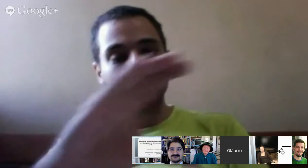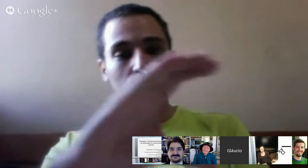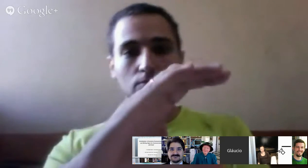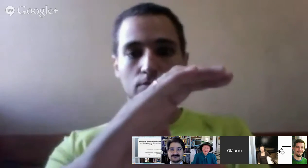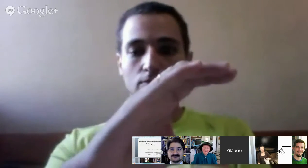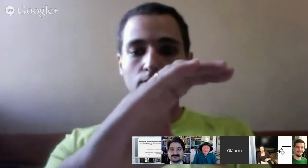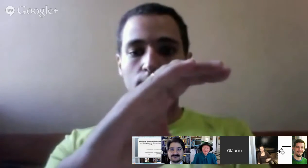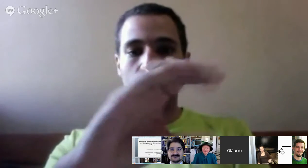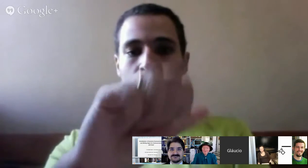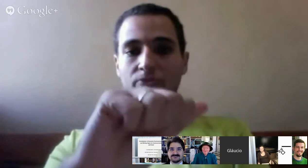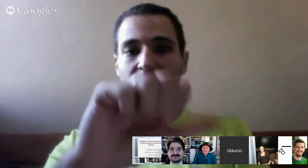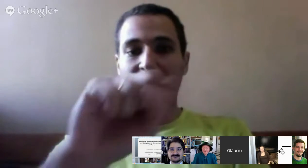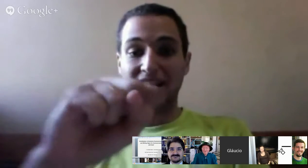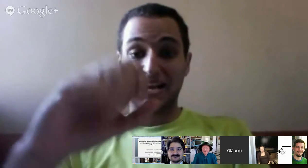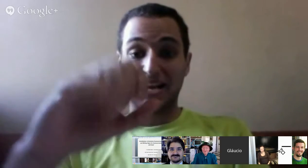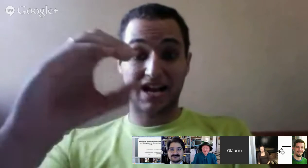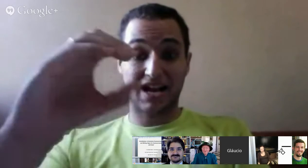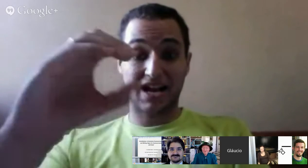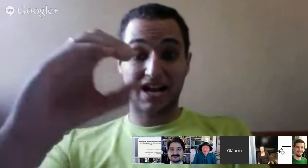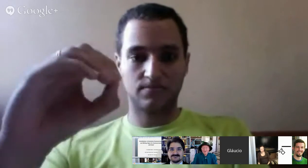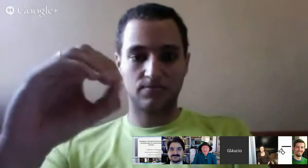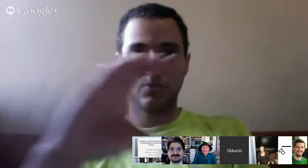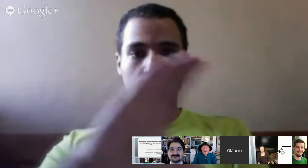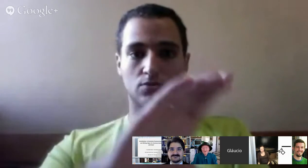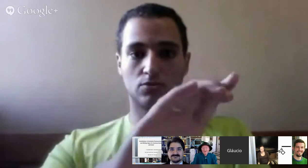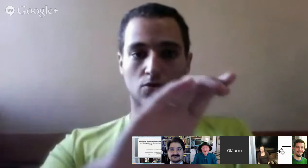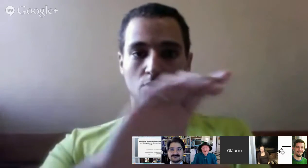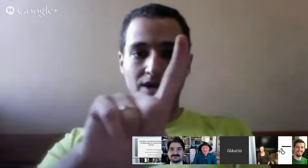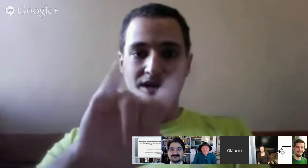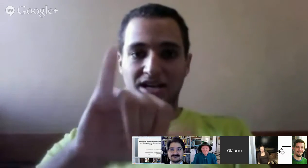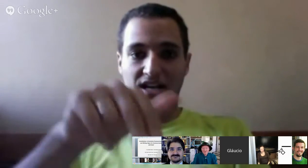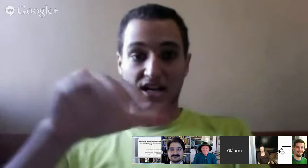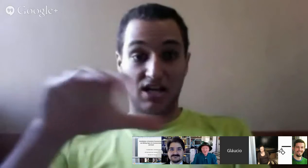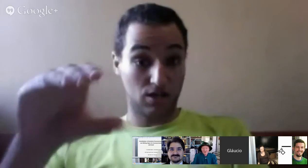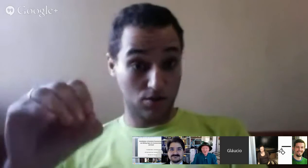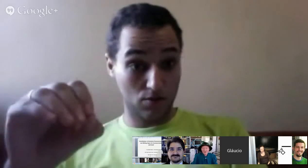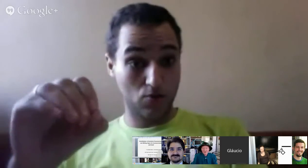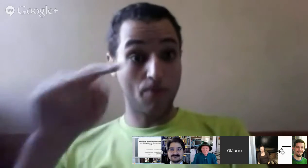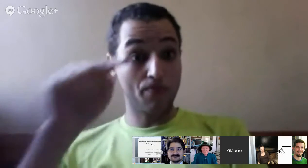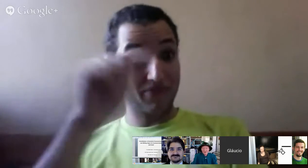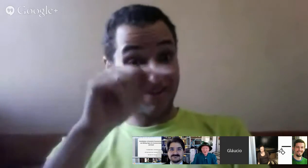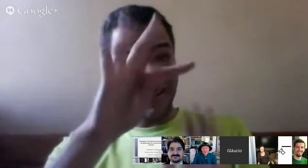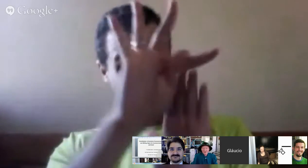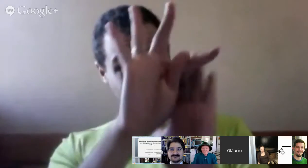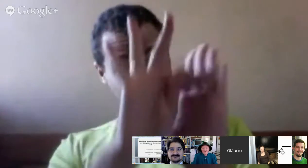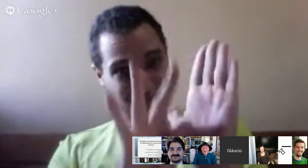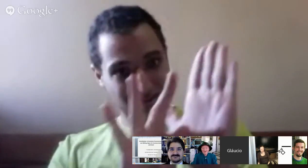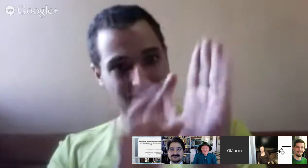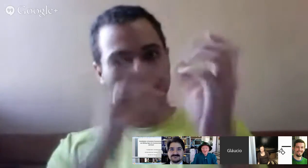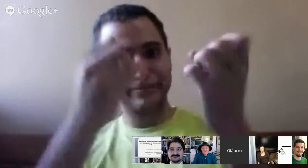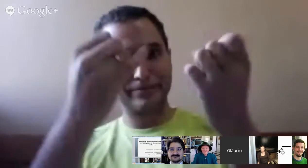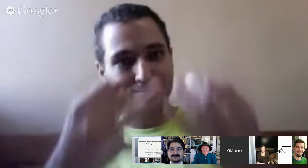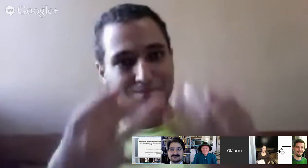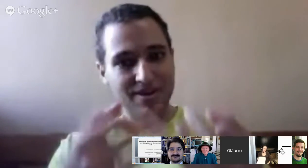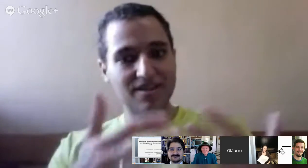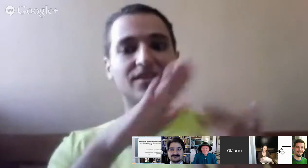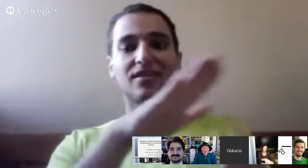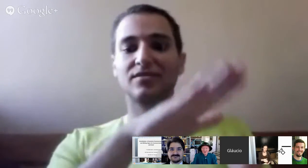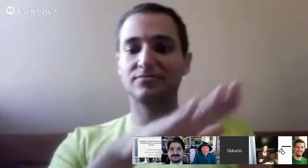no hospital onde essa criança estava internada. E aí, nós temos, então, o